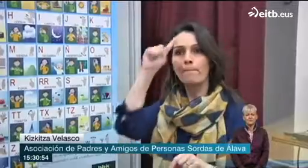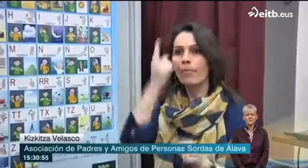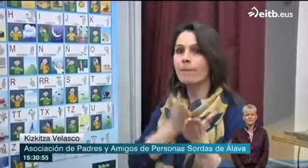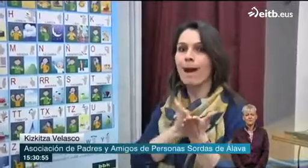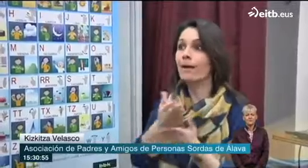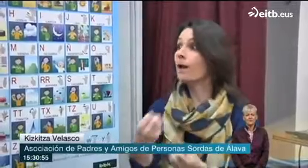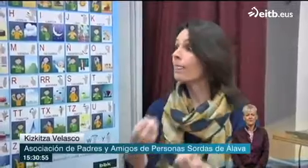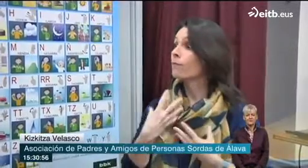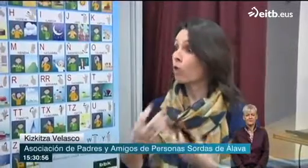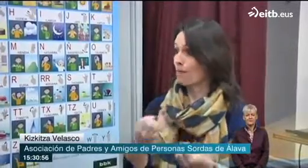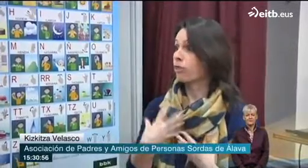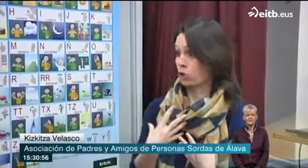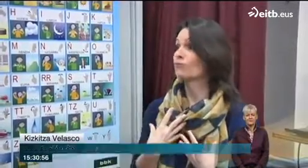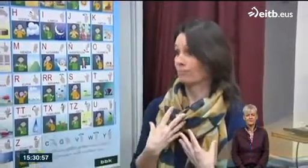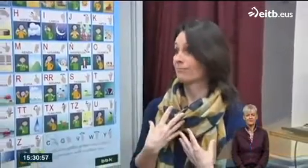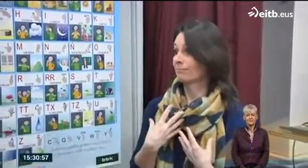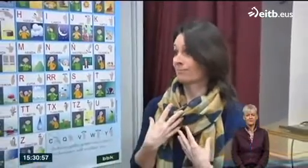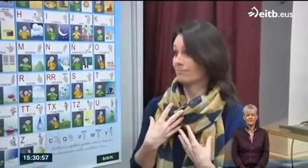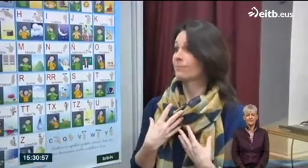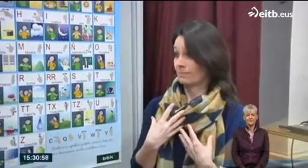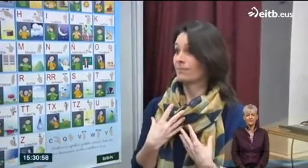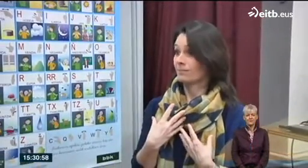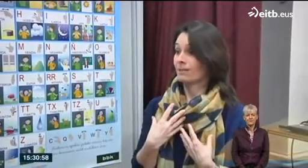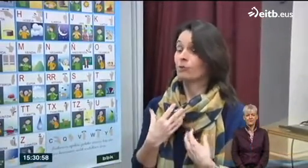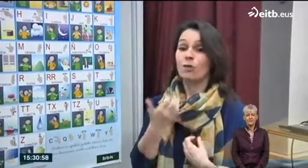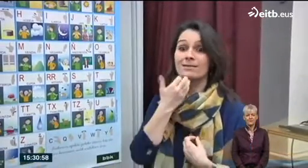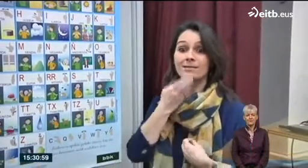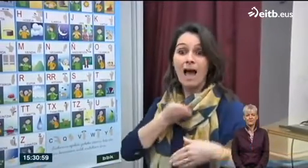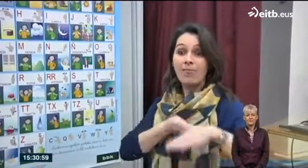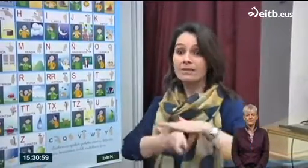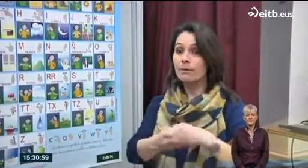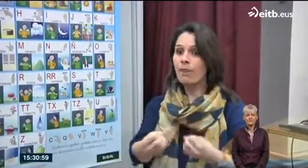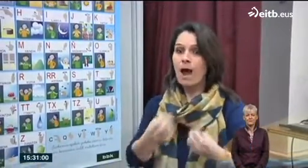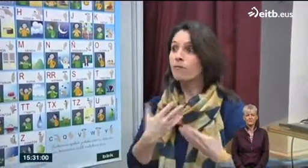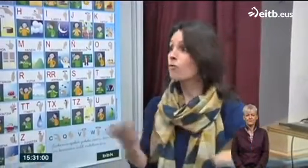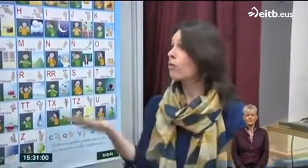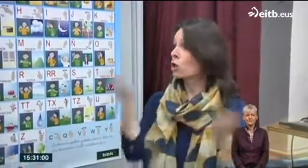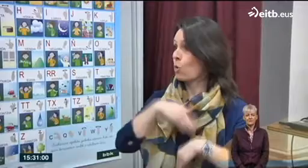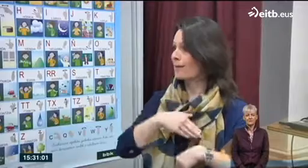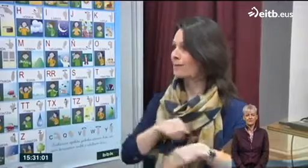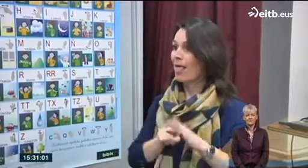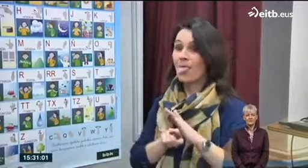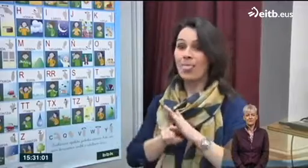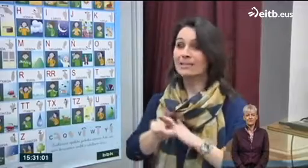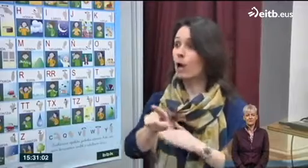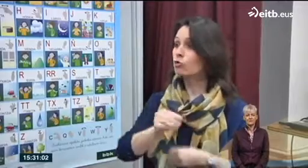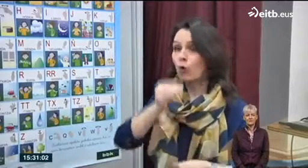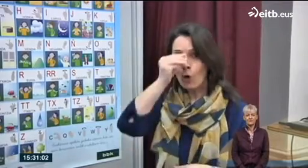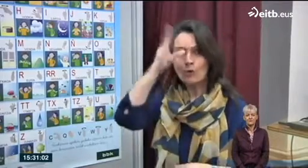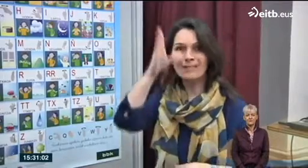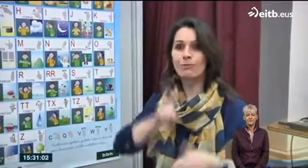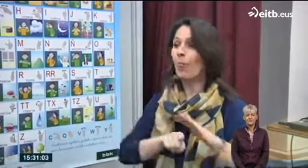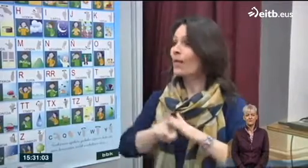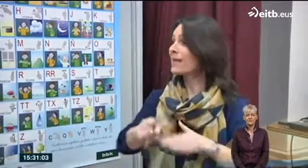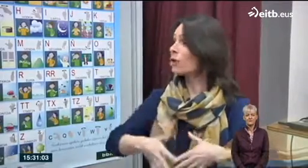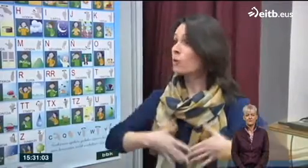porque al final la televisión es nuestra principal vía de información, y entonces si no tenemos accesibilidad a